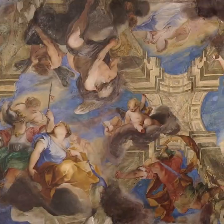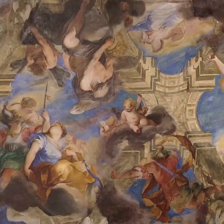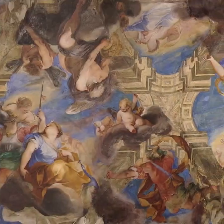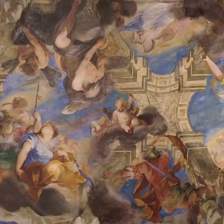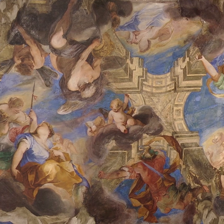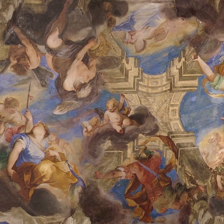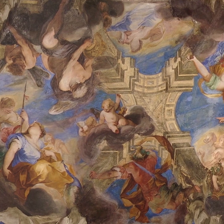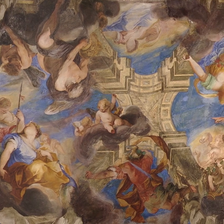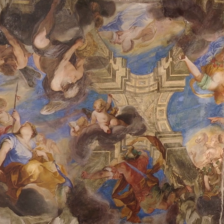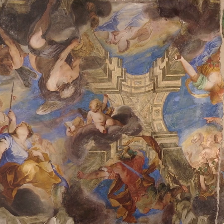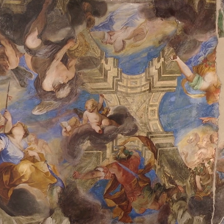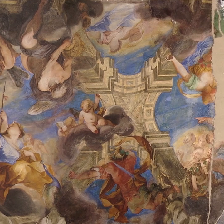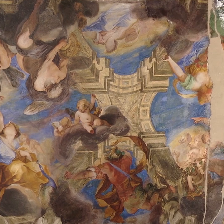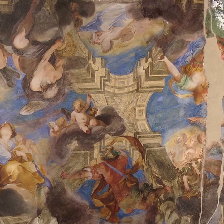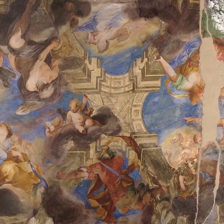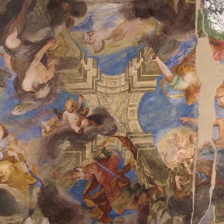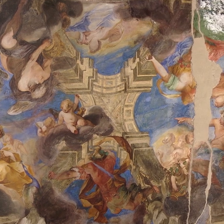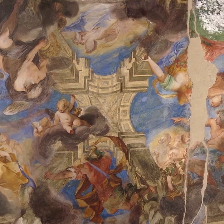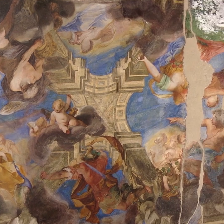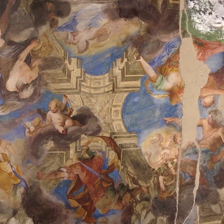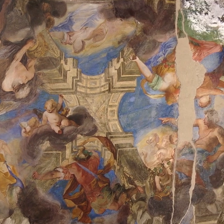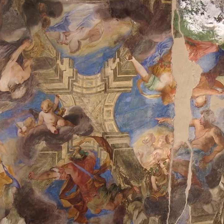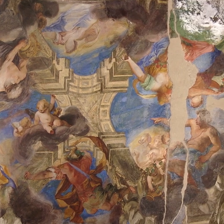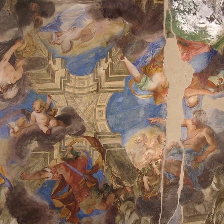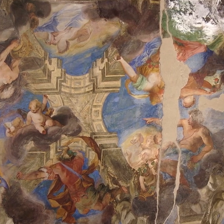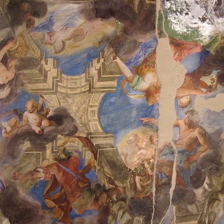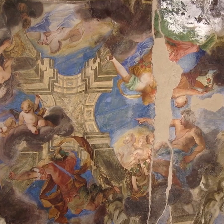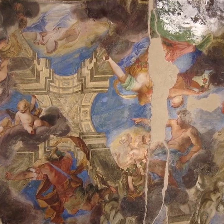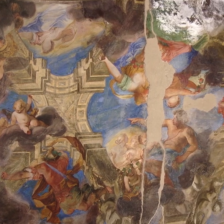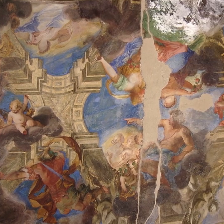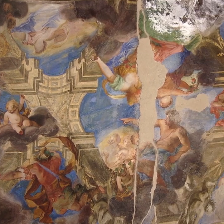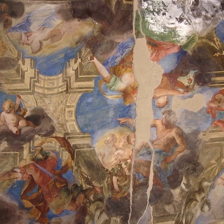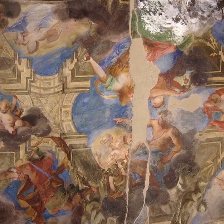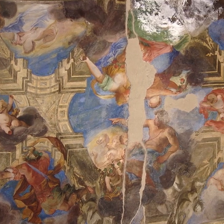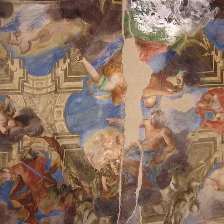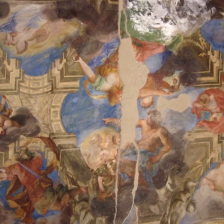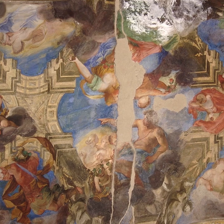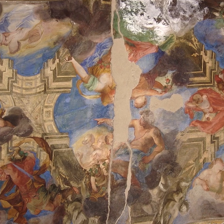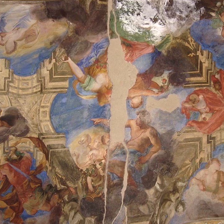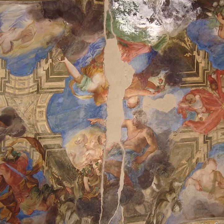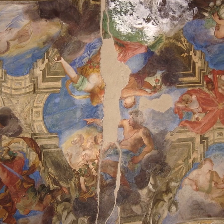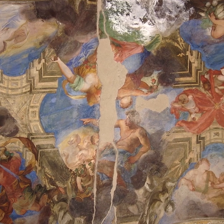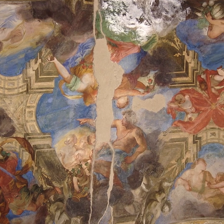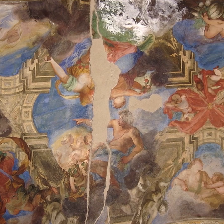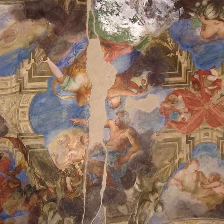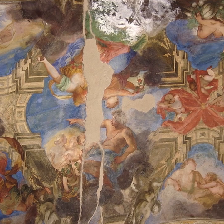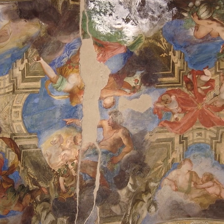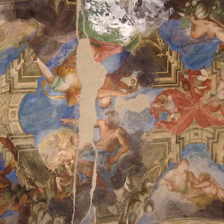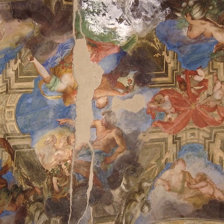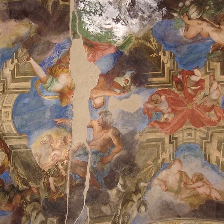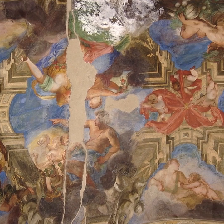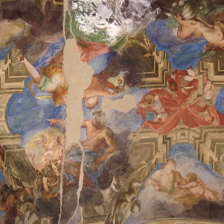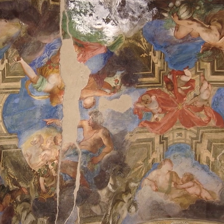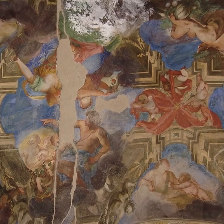La volta si presenta anche come una scena estremamente affollata, in cui sono presenti almeno 50 figure che